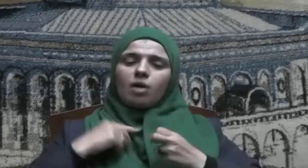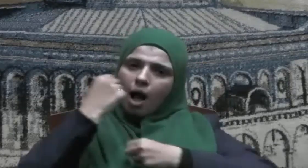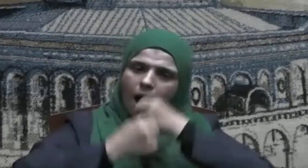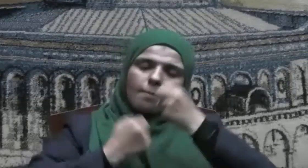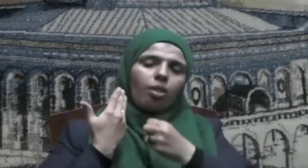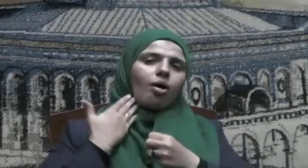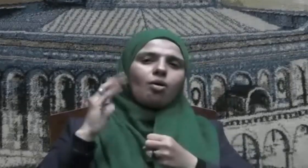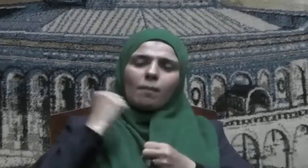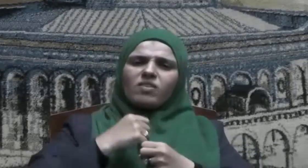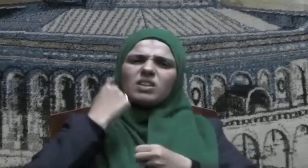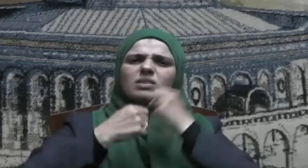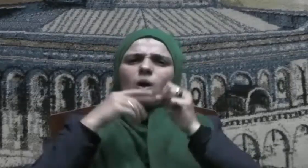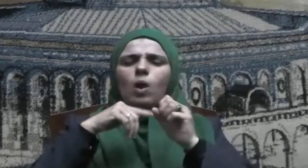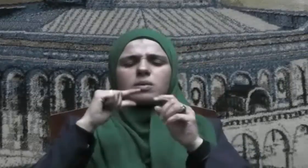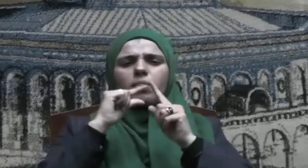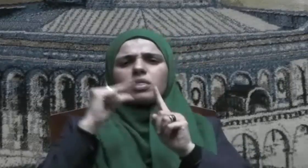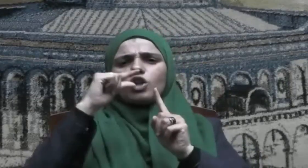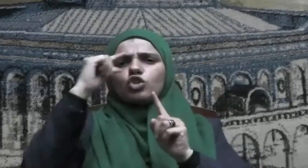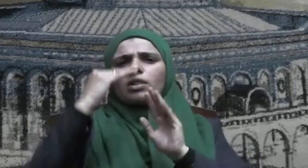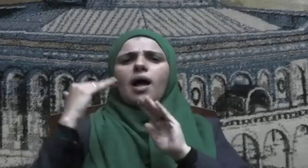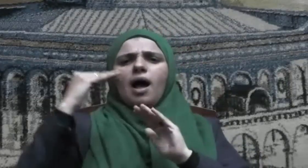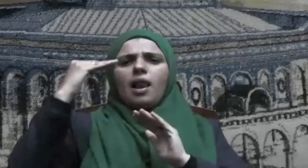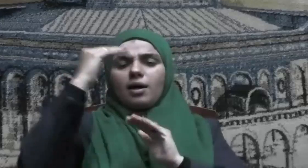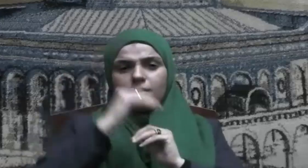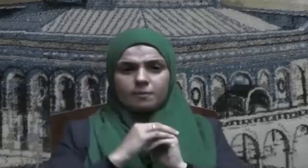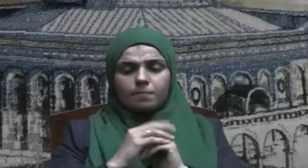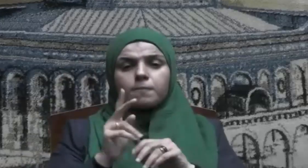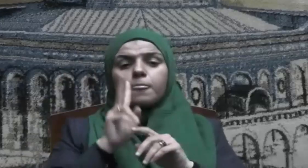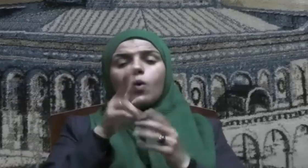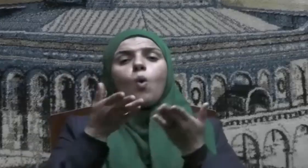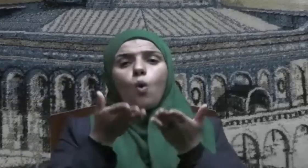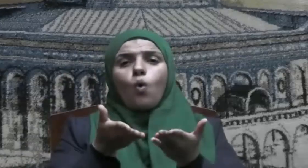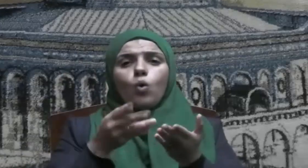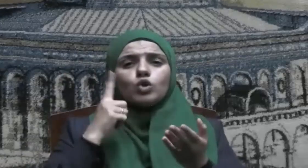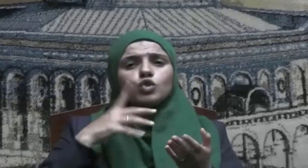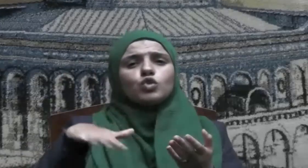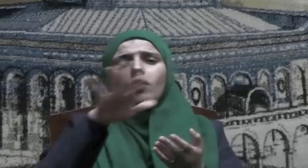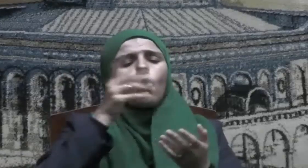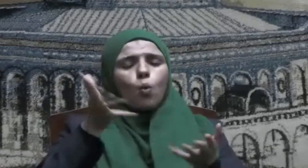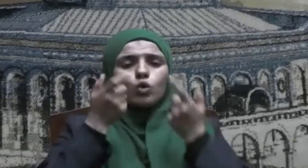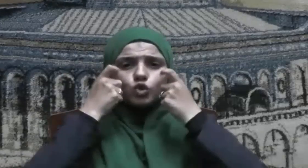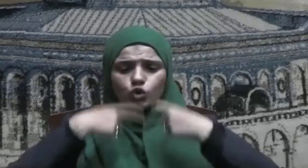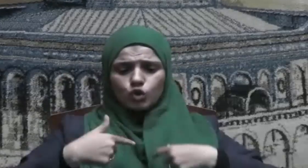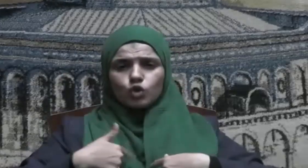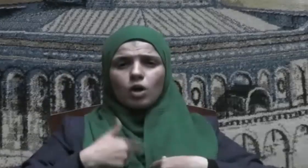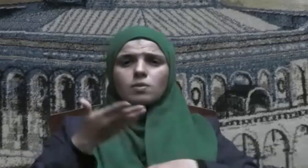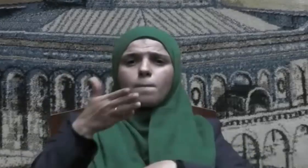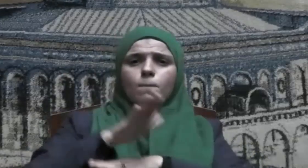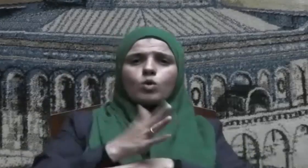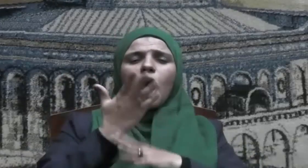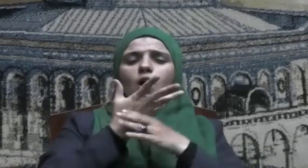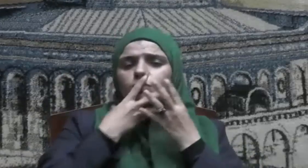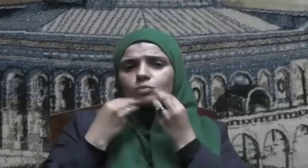ومقية منازلها وهذا حال كل من ضحى في سبيل دينه وطنه